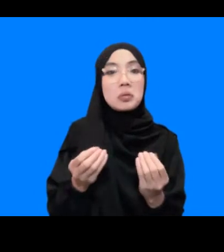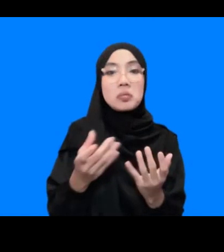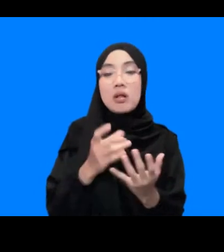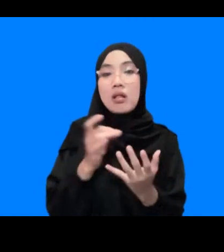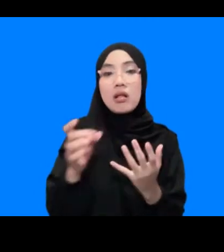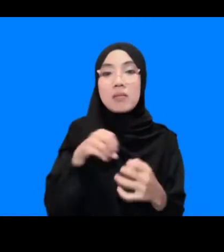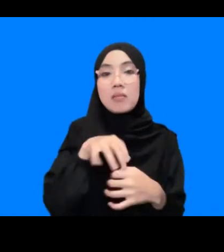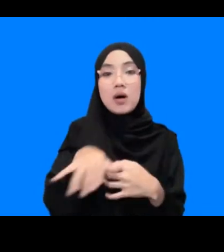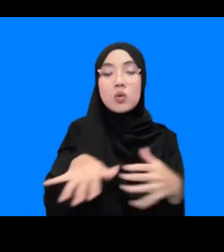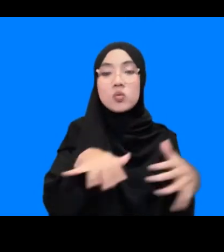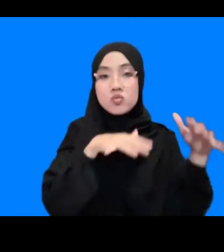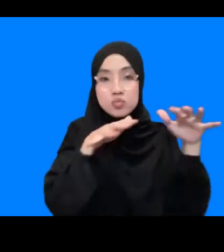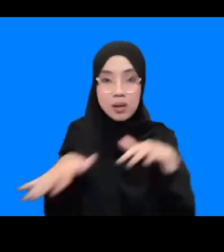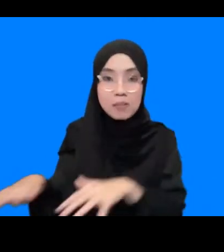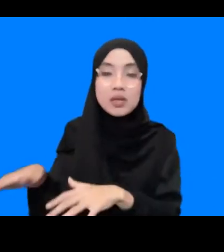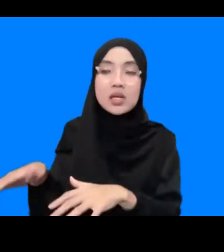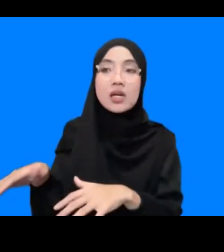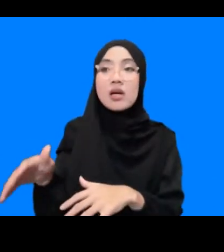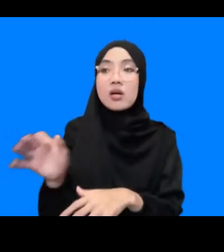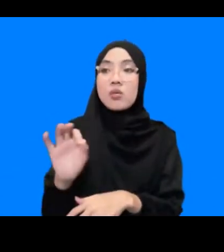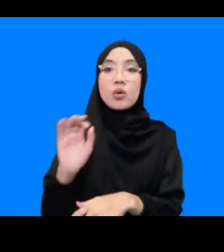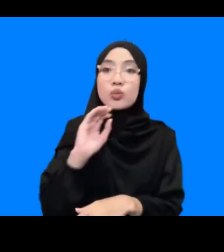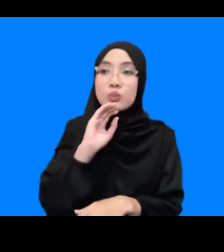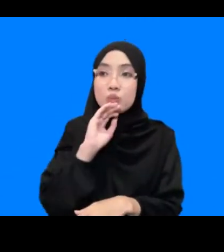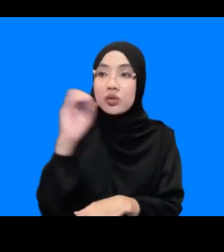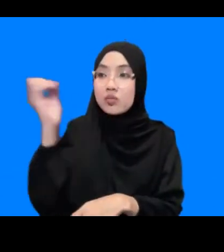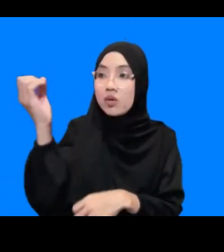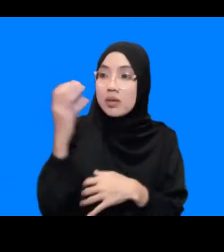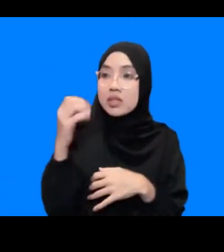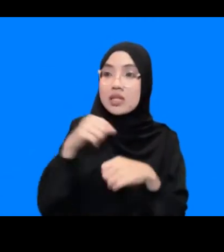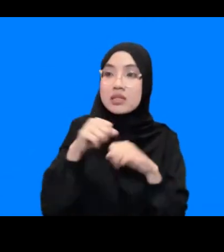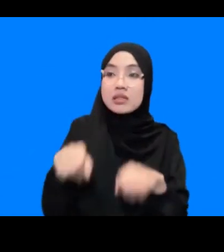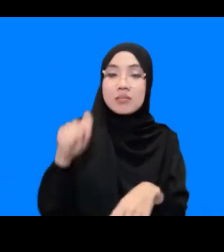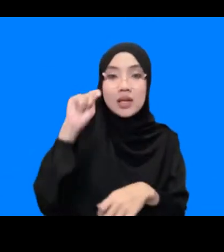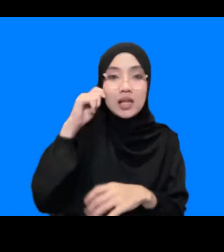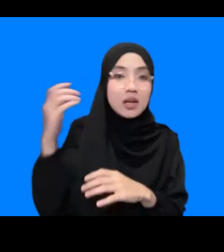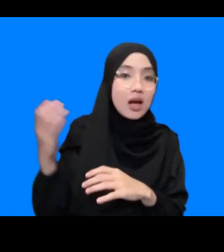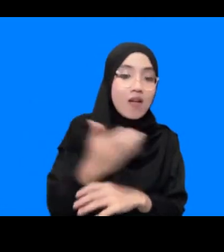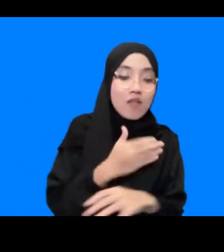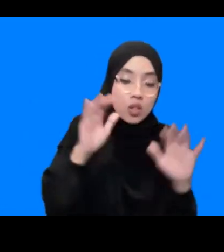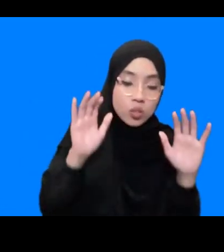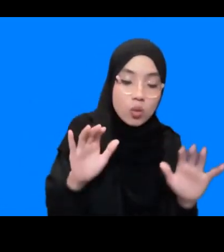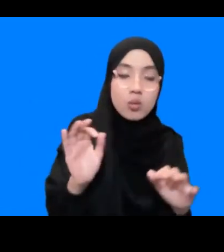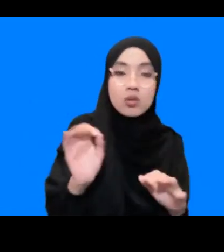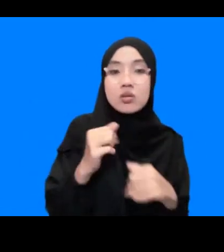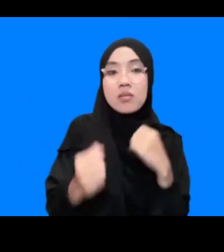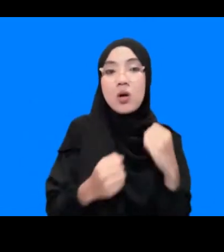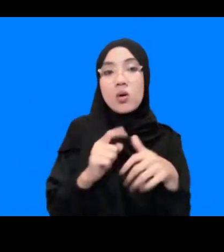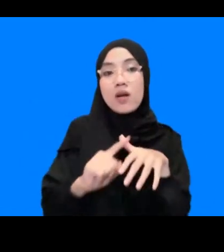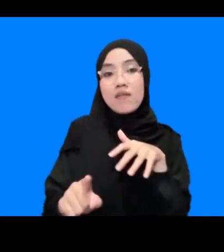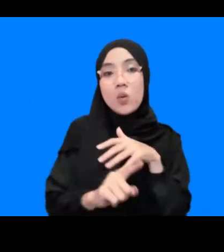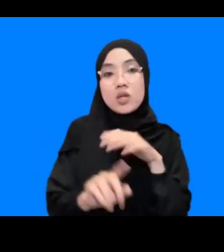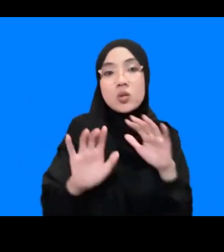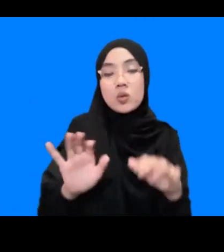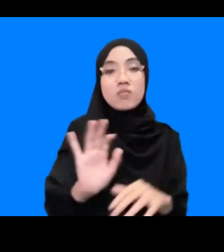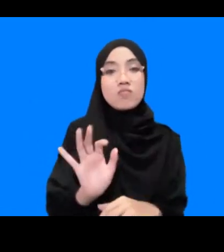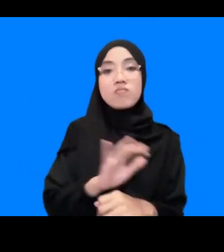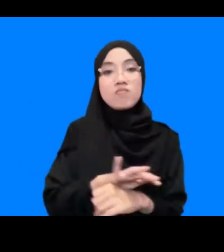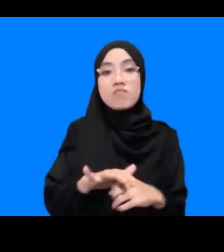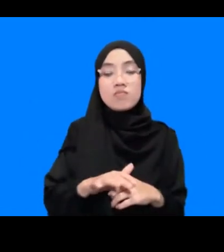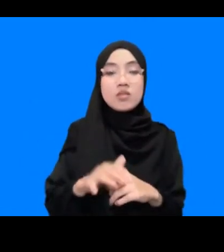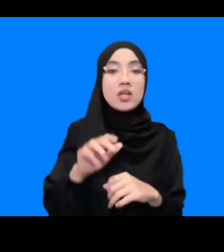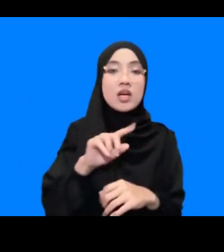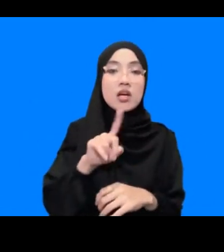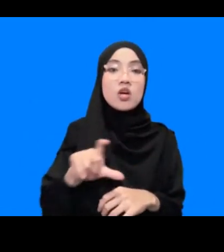tsunami sehingga tidak harus menunggu info dari sistem peringatan dini untuk melakukan evakuasi kemudian Kak